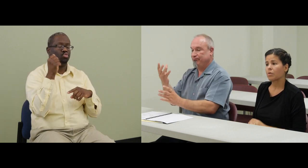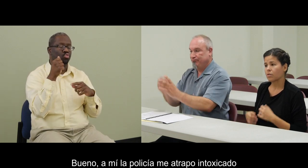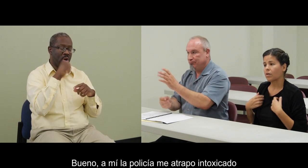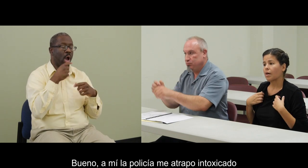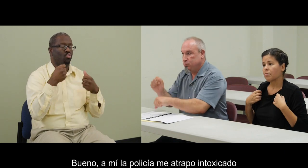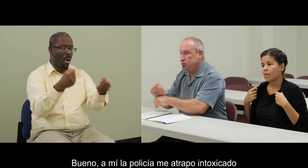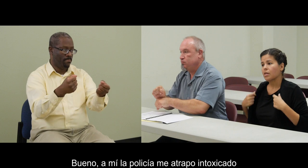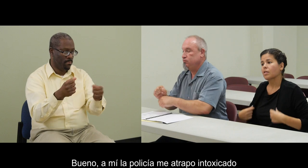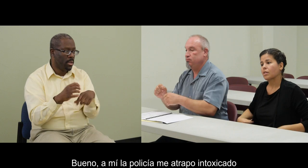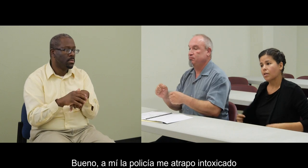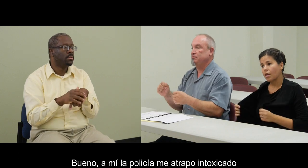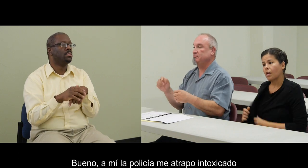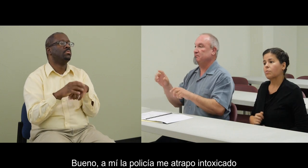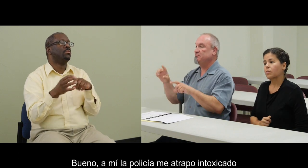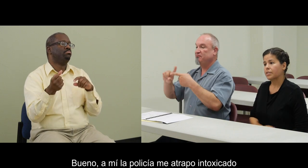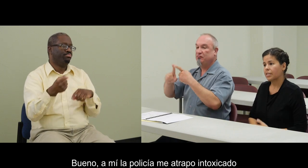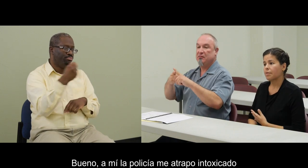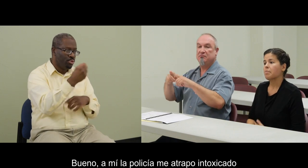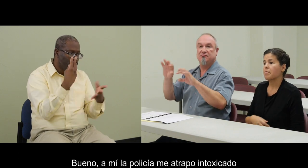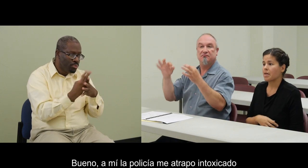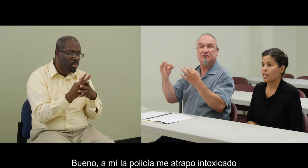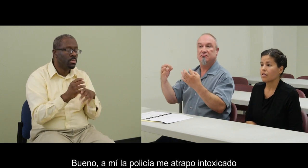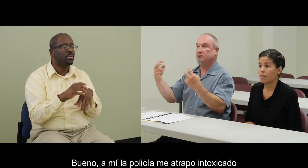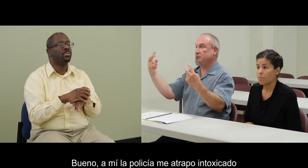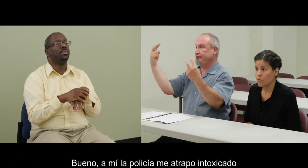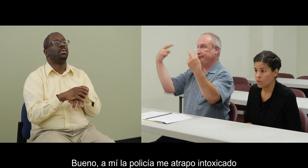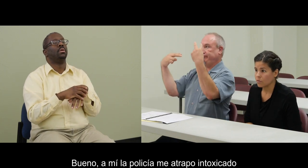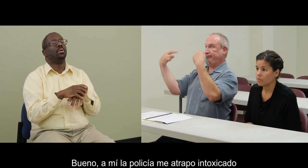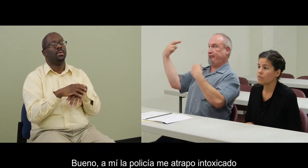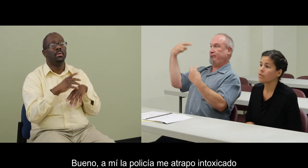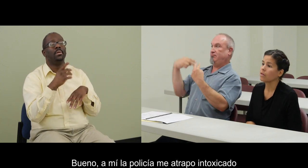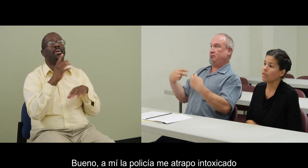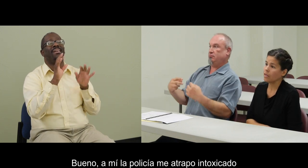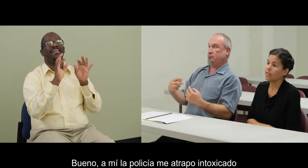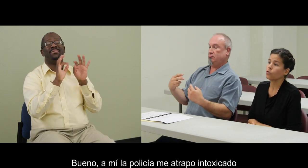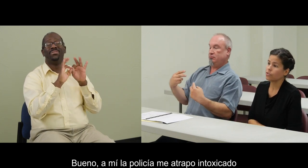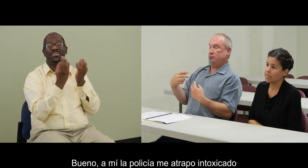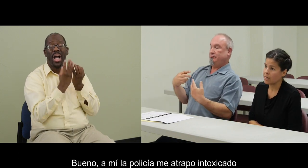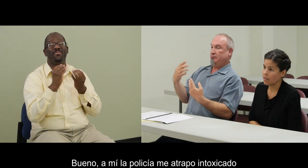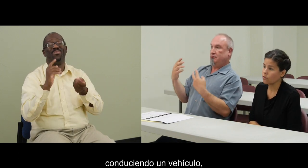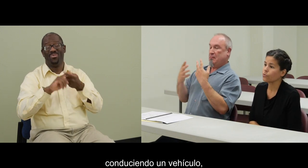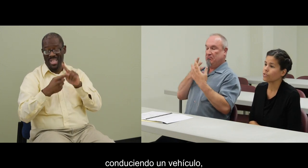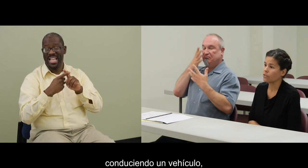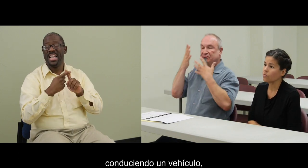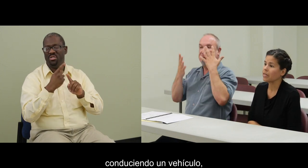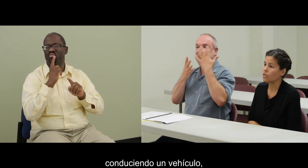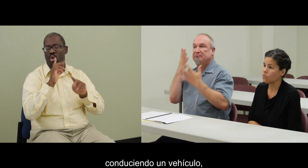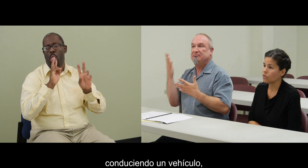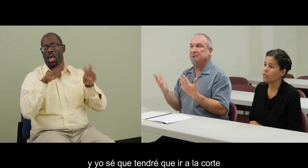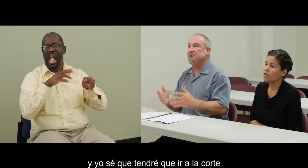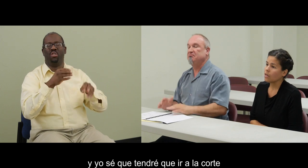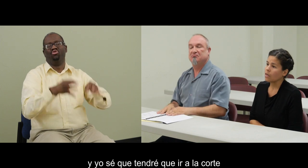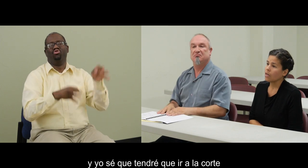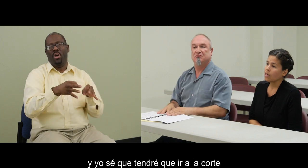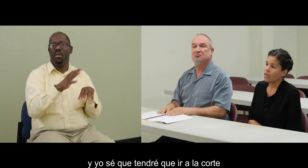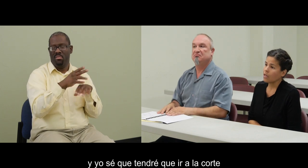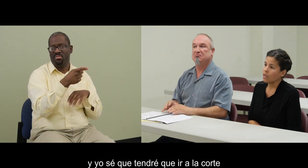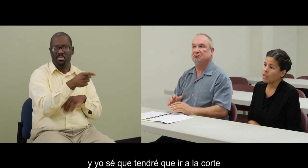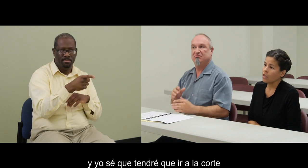Bueno, a mí, la policía me atrapó intoxicado conduciendo un vehículo.